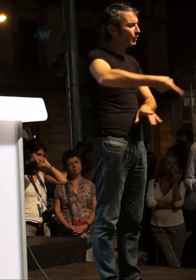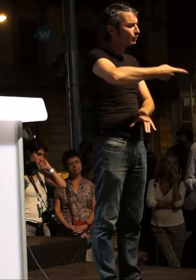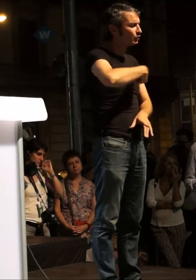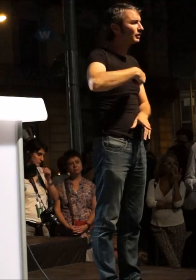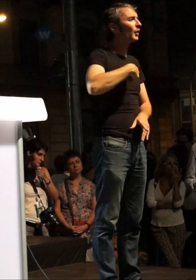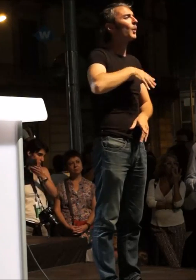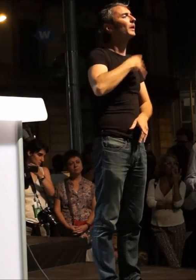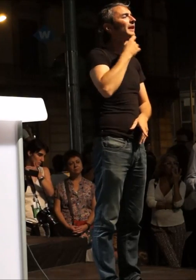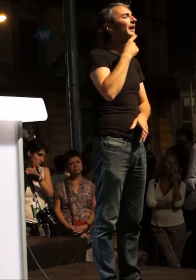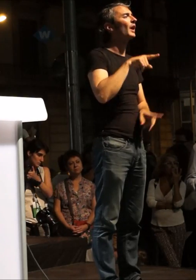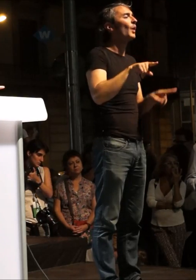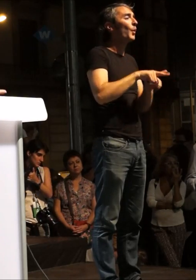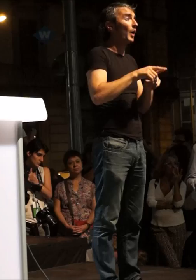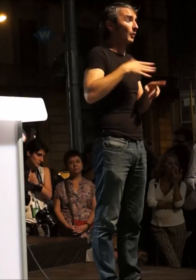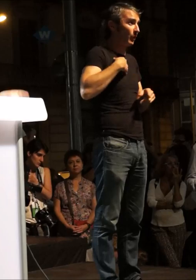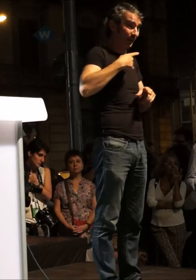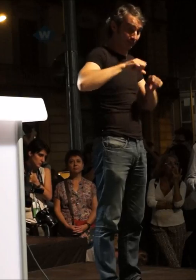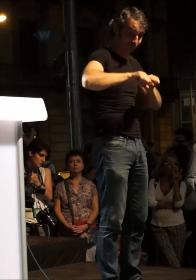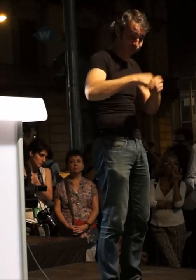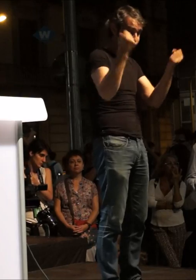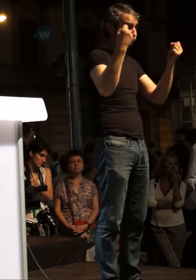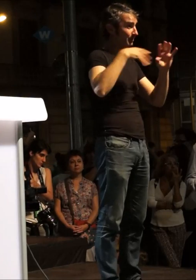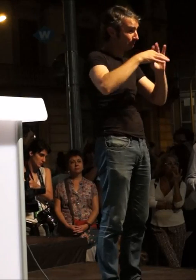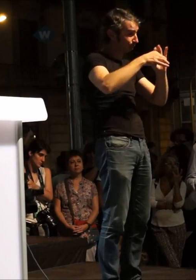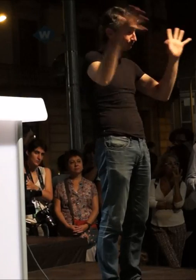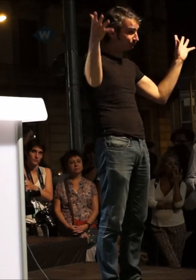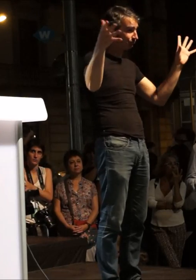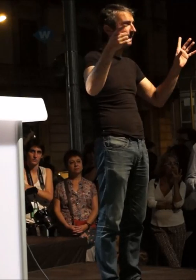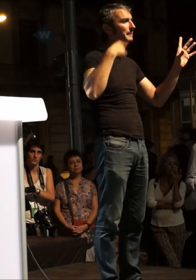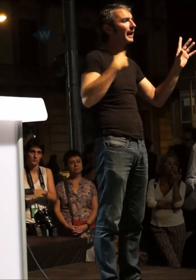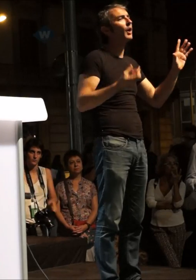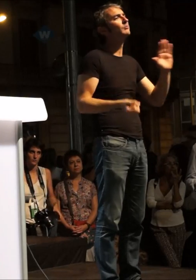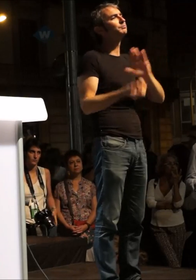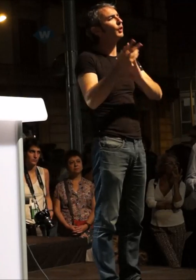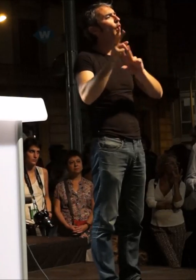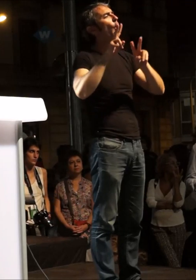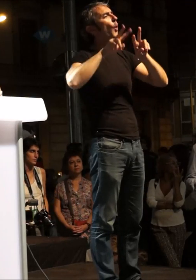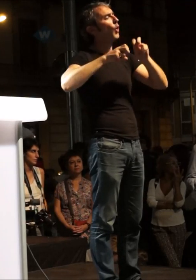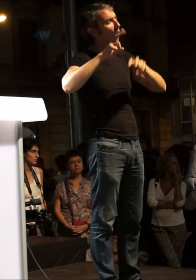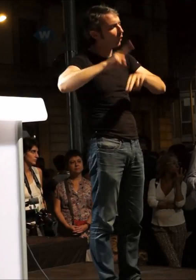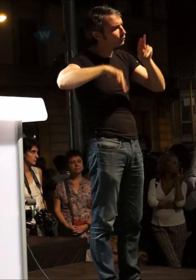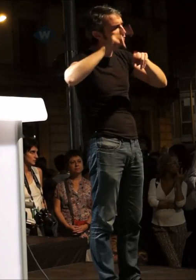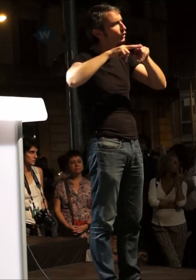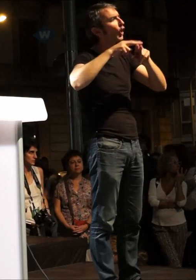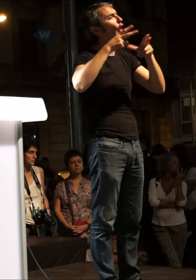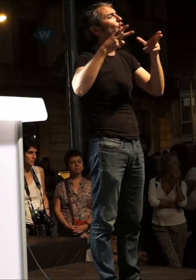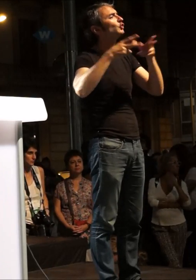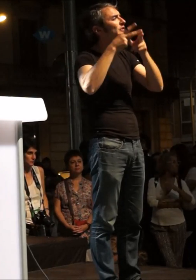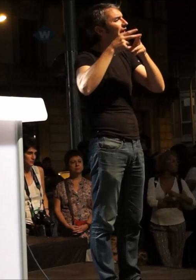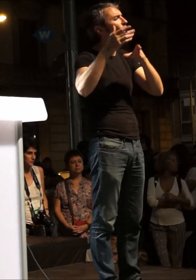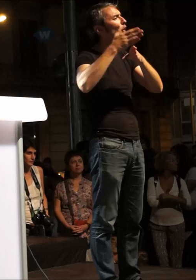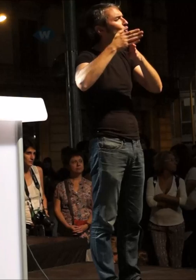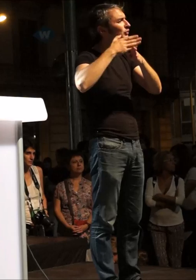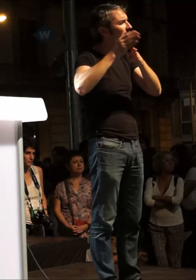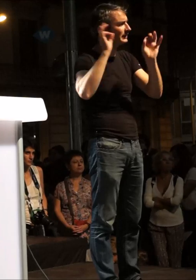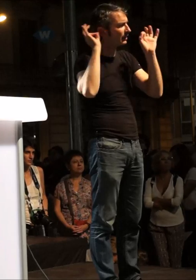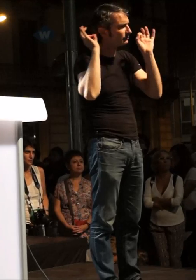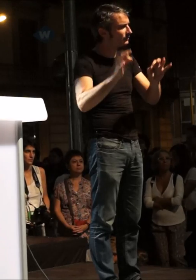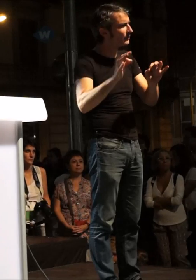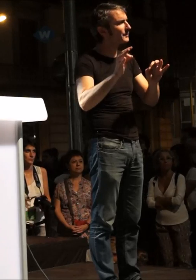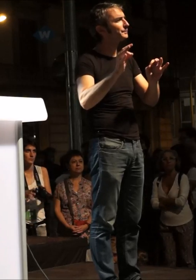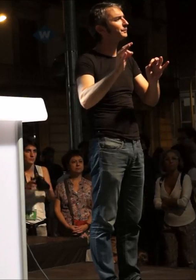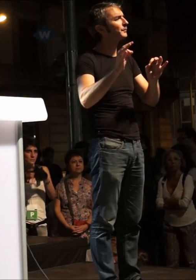apartar del camí de la ruptura, del camí de la construcció d'una societat socialista, del camí de la construcció d'una